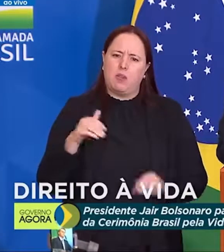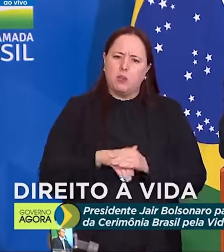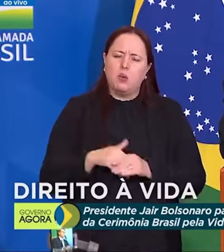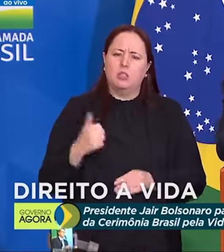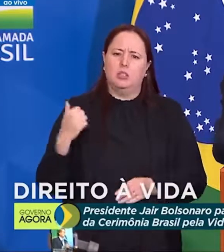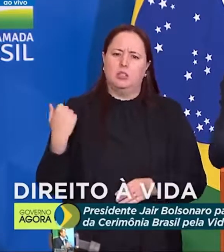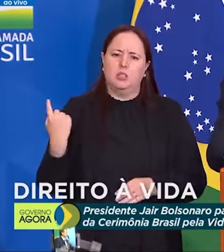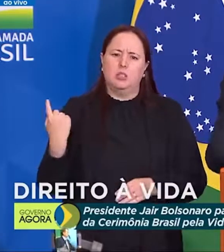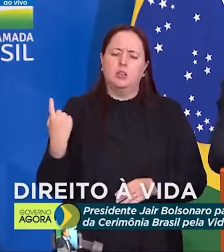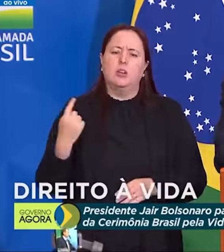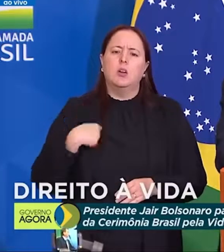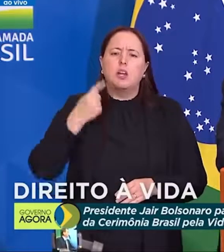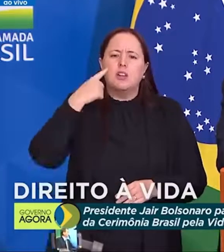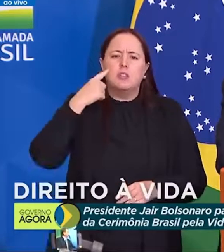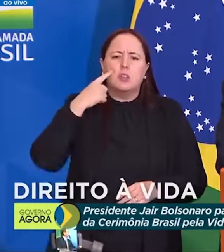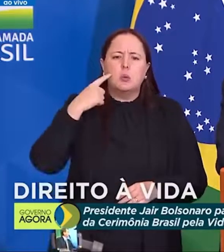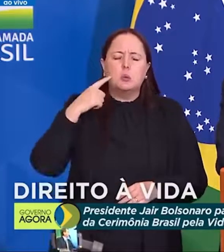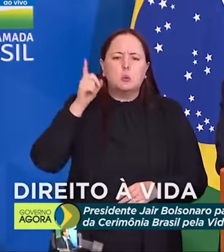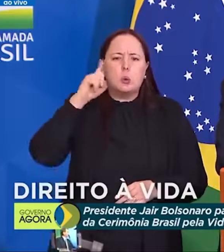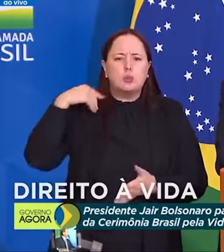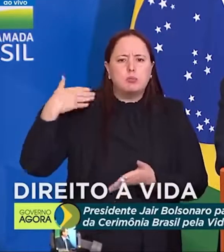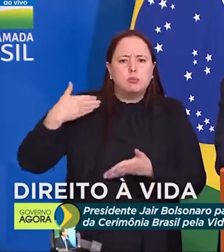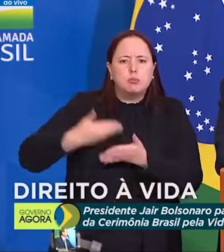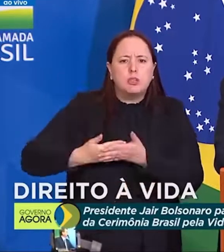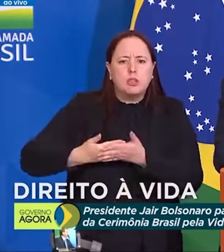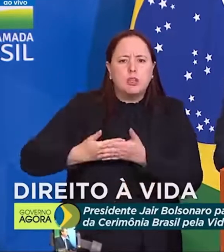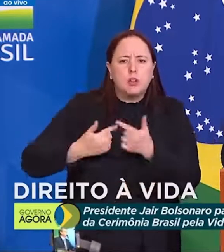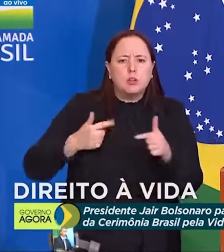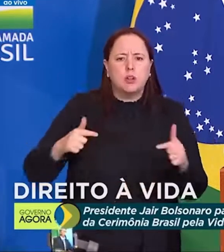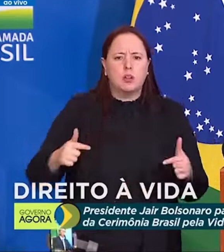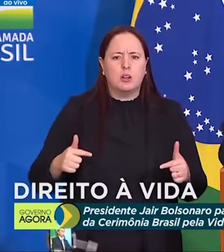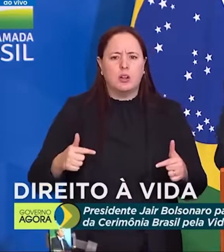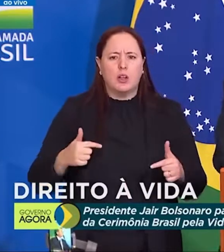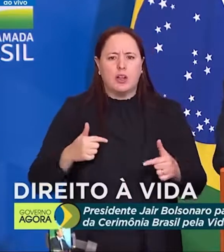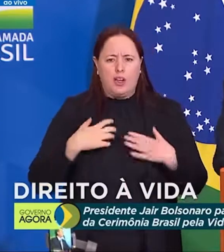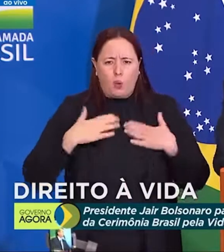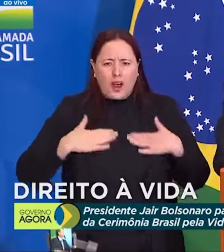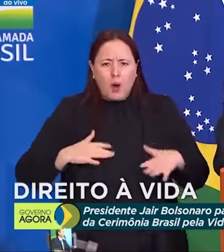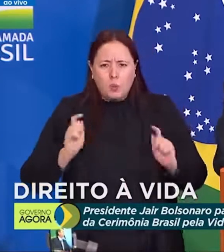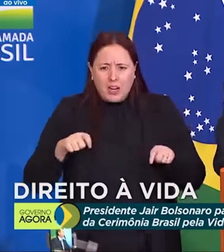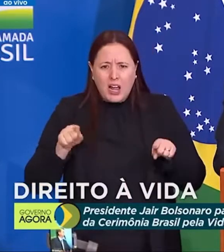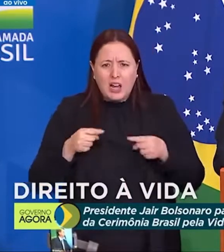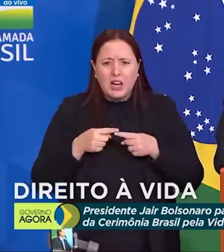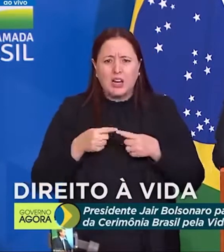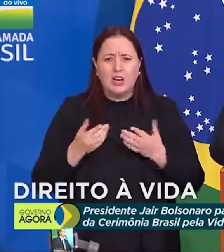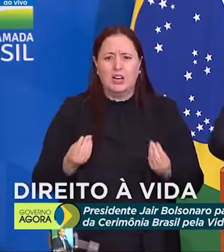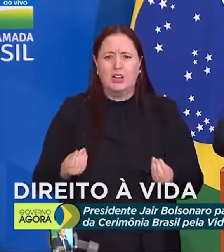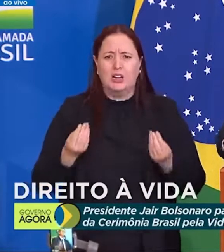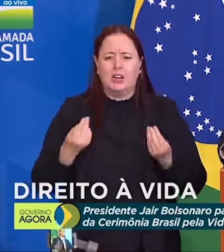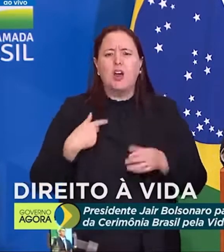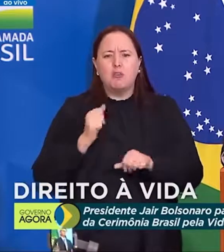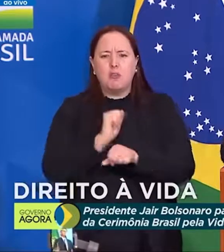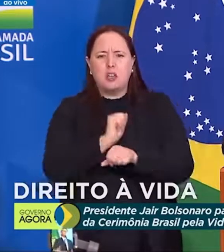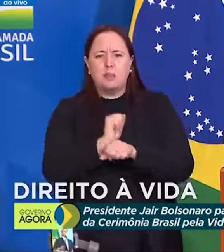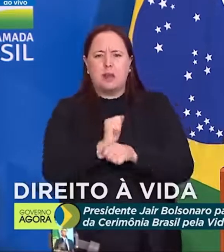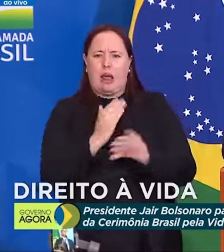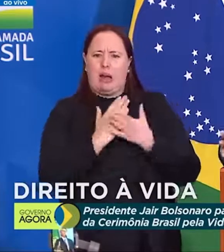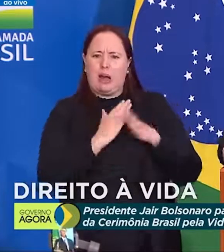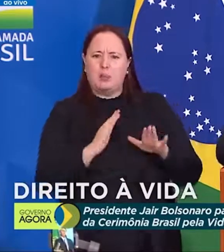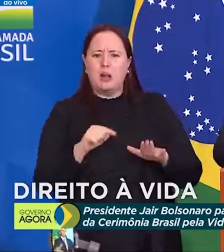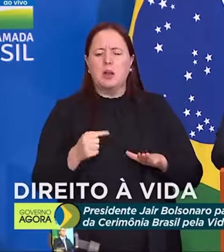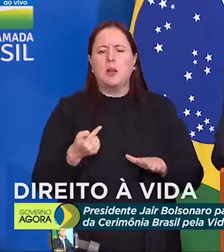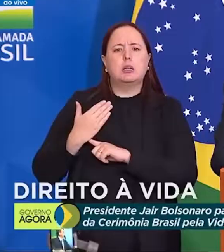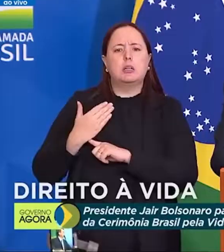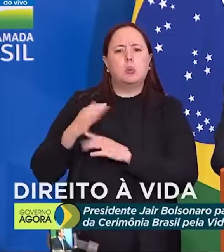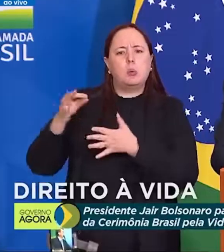o que nós estamos vendo no dia a dia é para ficar calmo? vamos esperar acabar o jogo para pedir